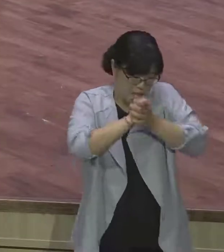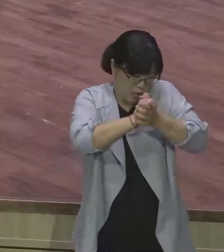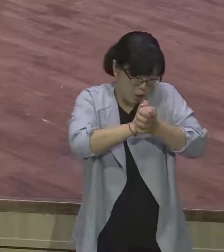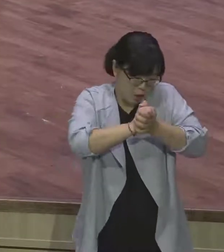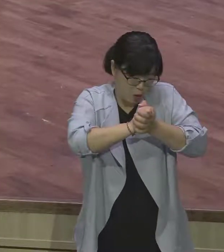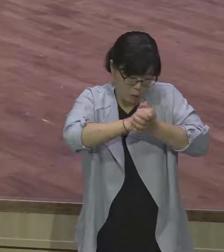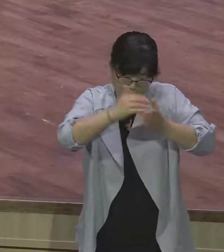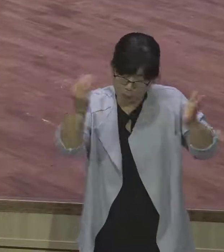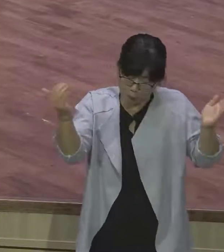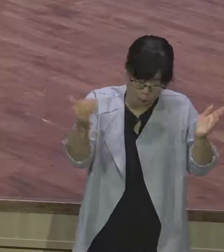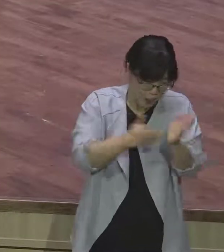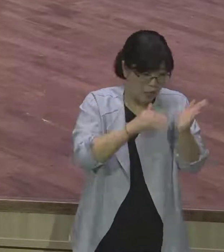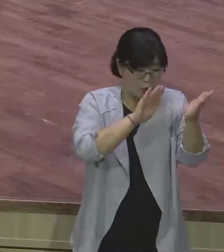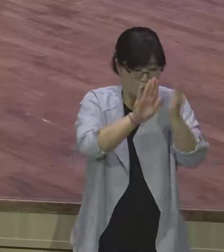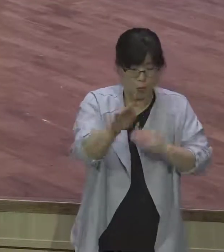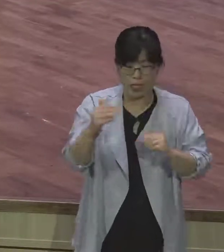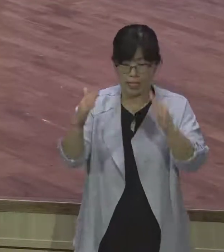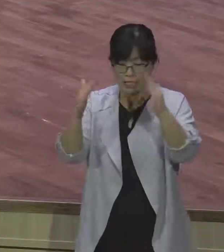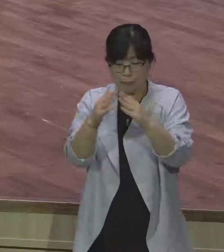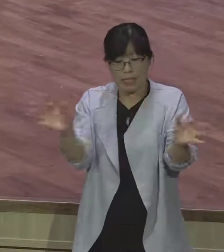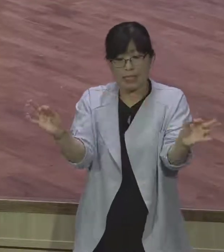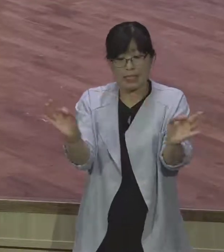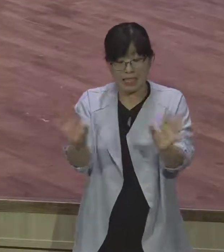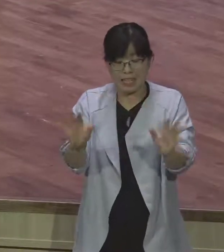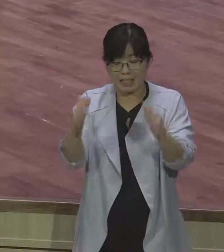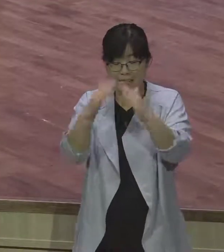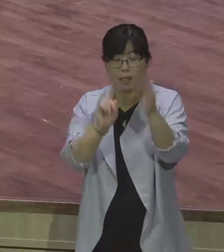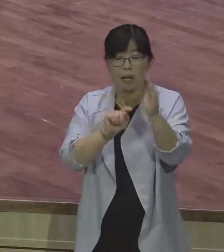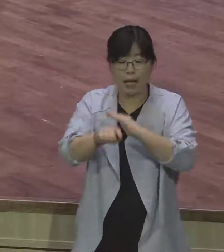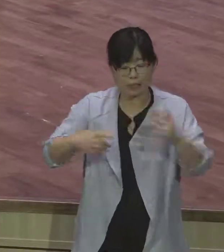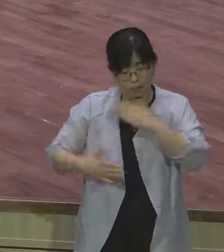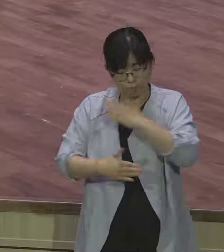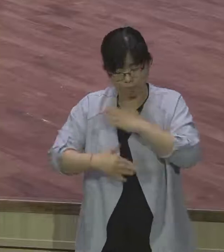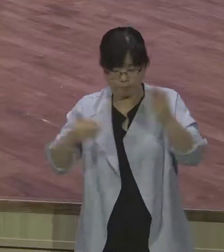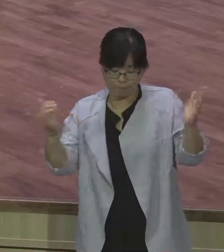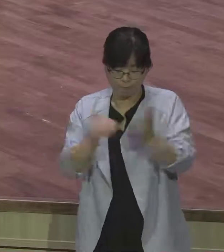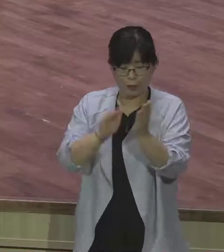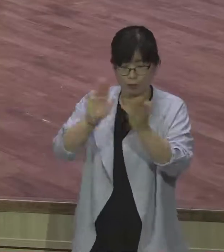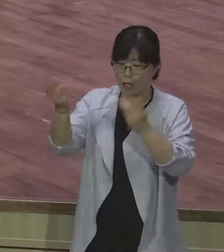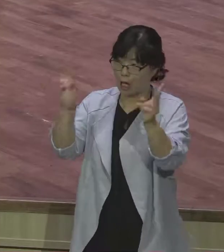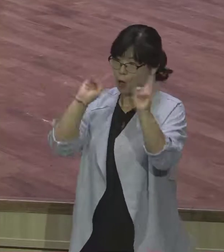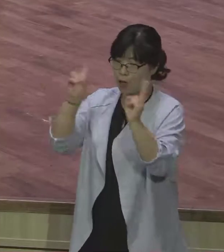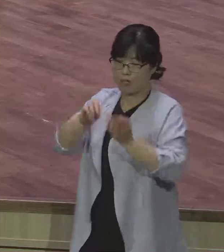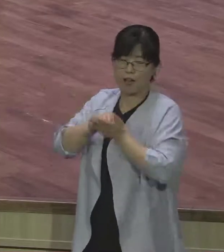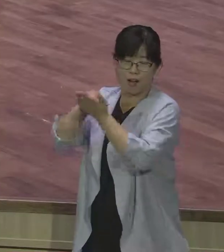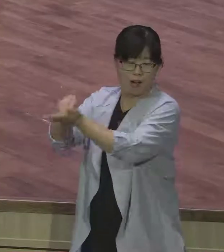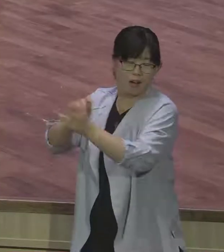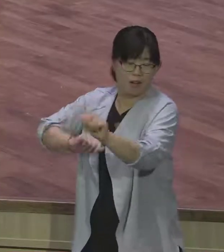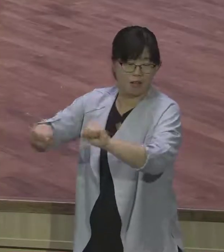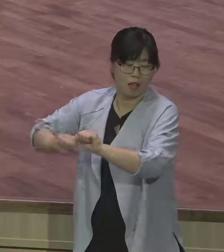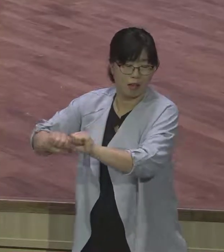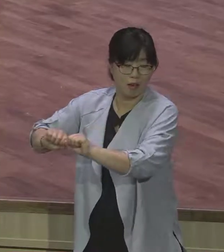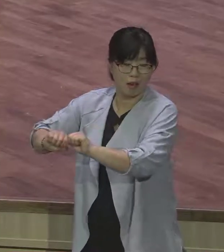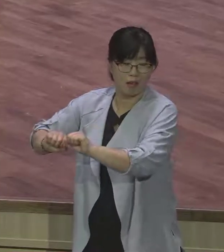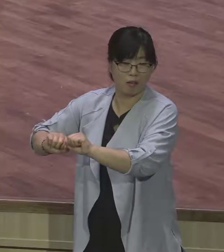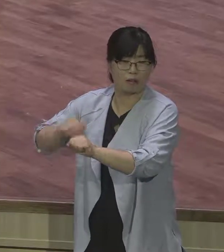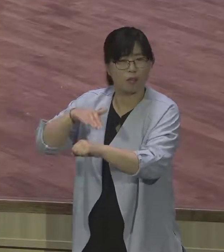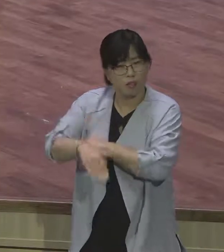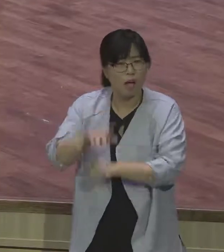그러니까 교회가 너무 좋고 직분이 너무 좋고 미치고 환장해. 못된 신앙들 보통 안 그렇거든요. 못된